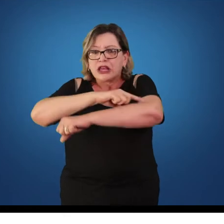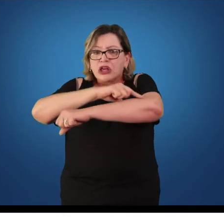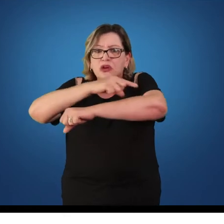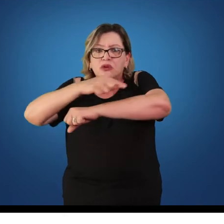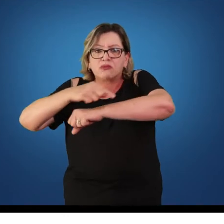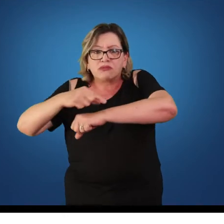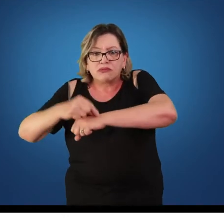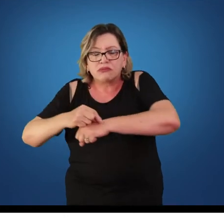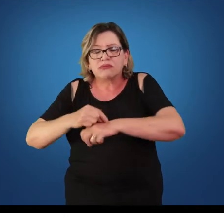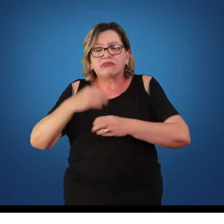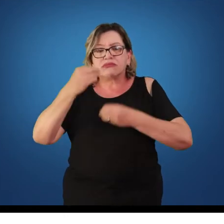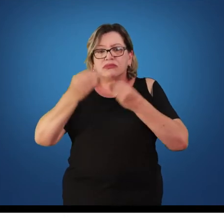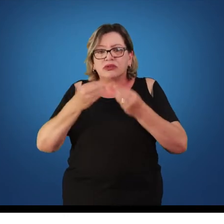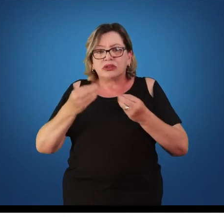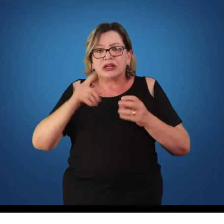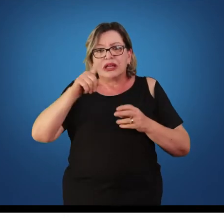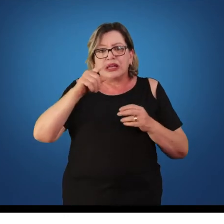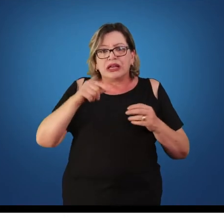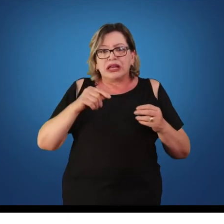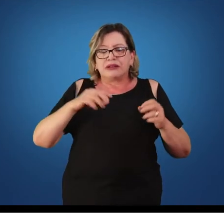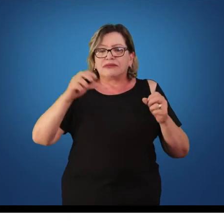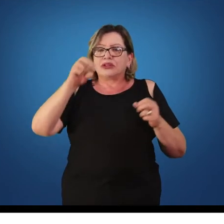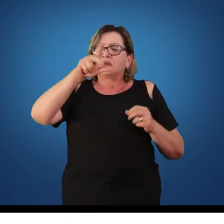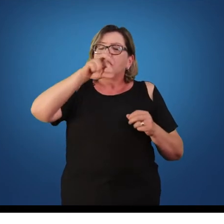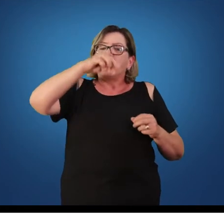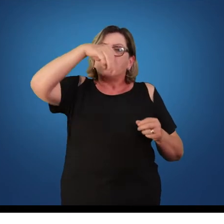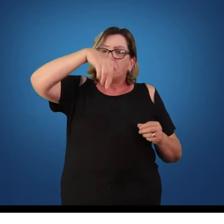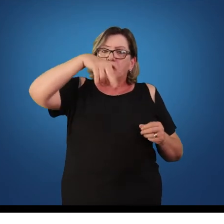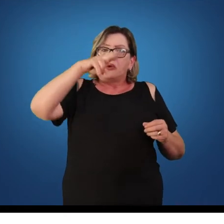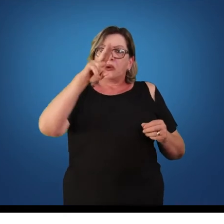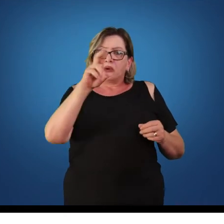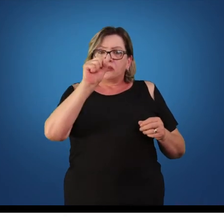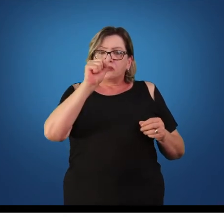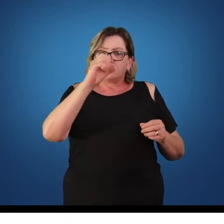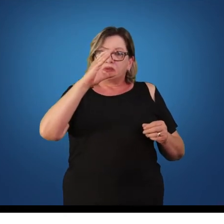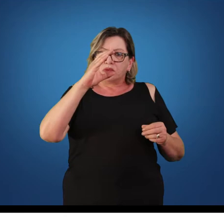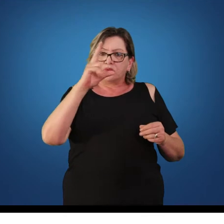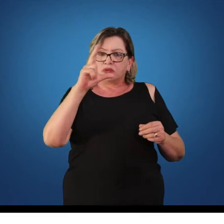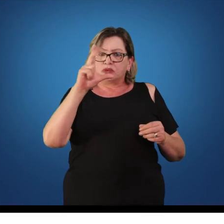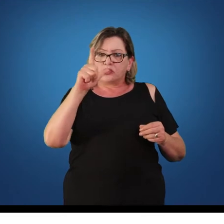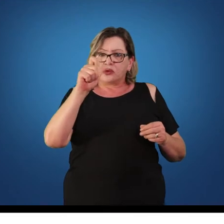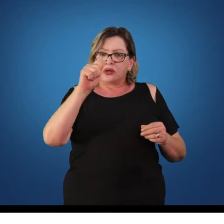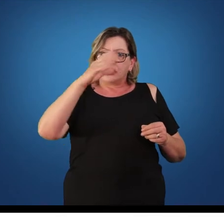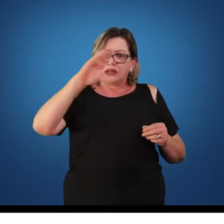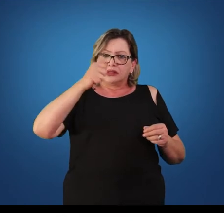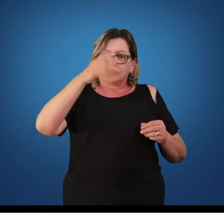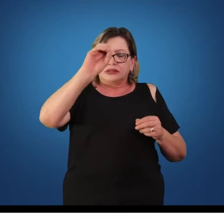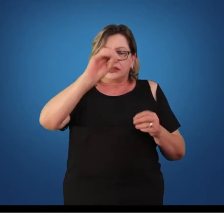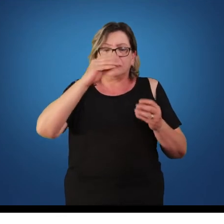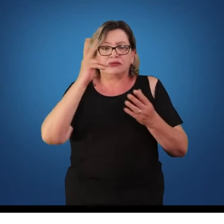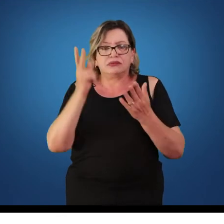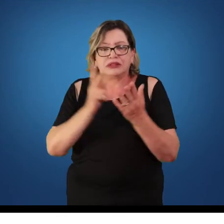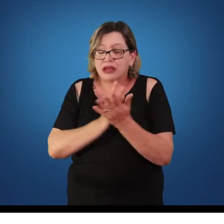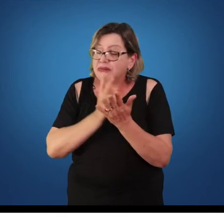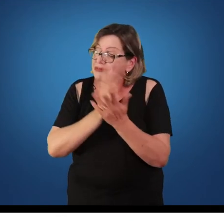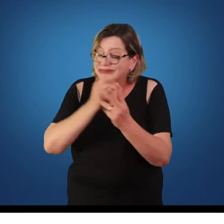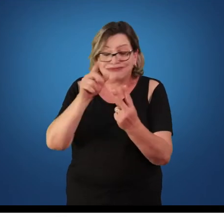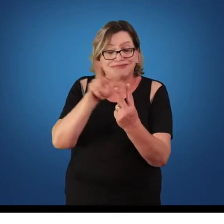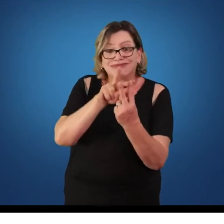ginástica localizada ou musculação. Então, basicamente, a ginástica de condicionamento físico, ela vai girar em torno disso. Melhoria do